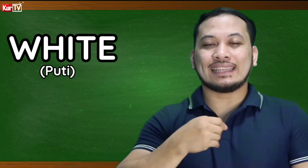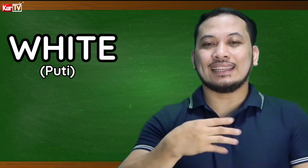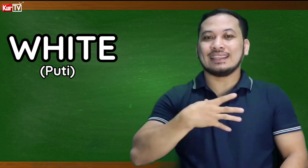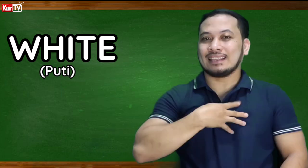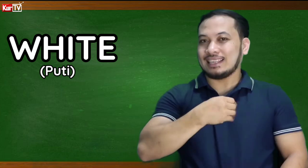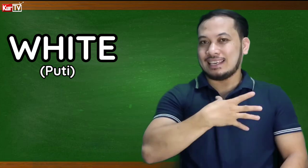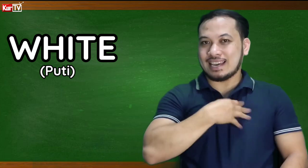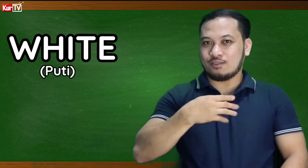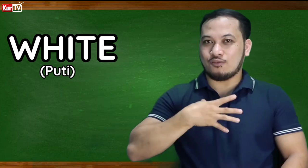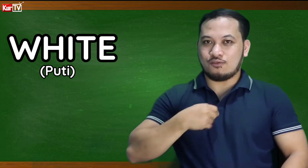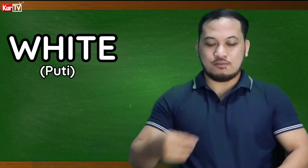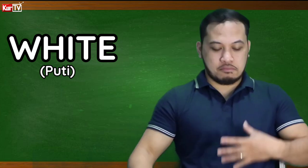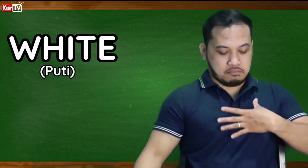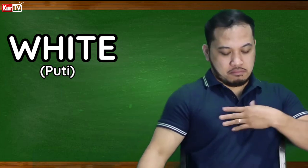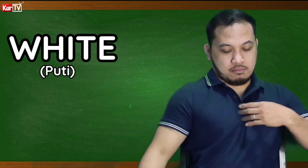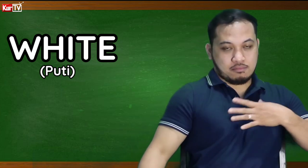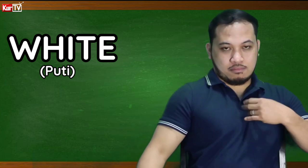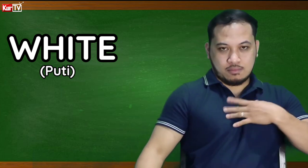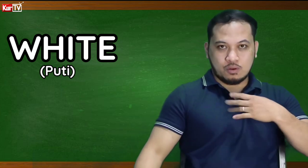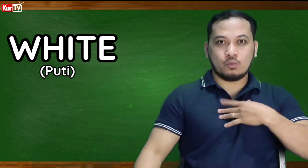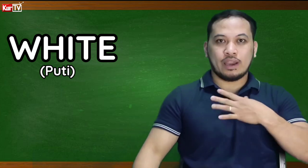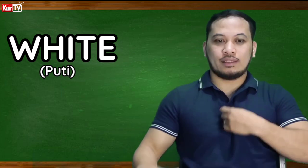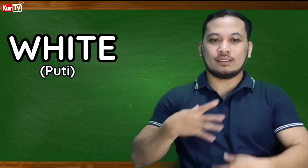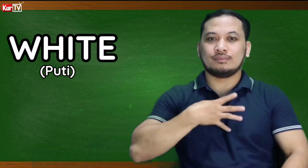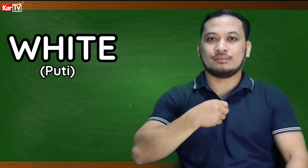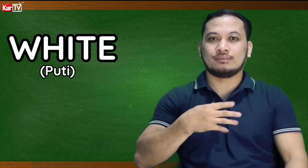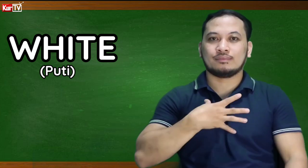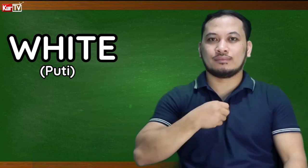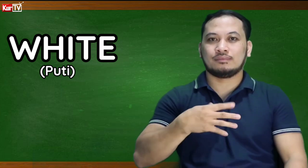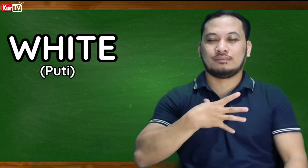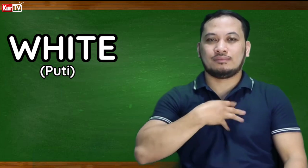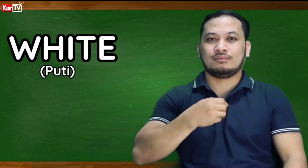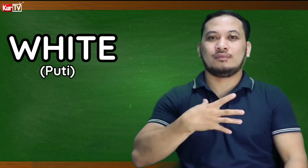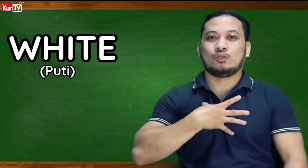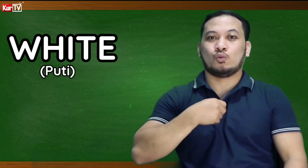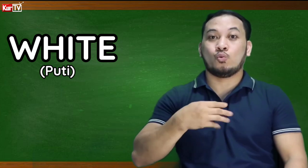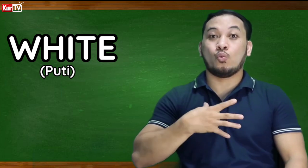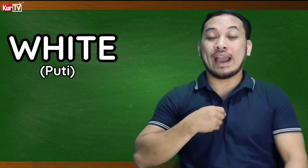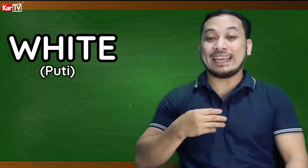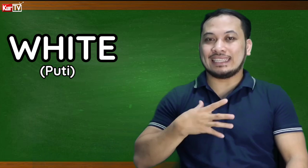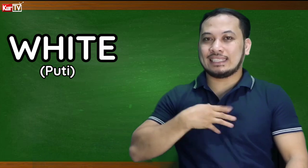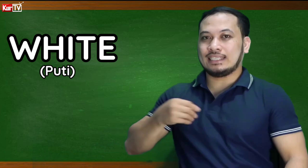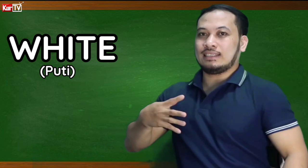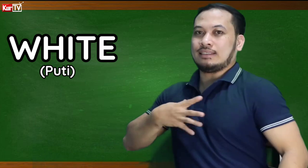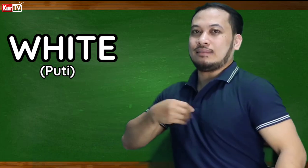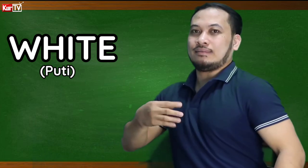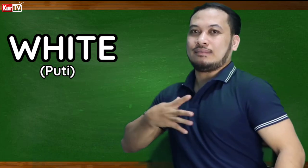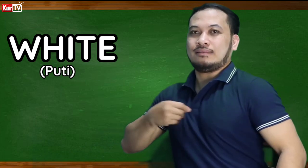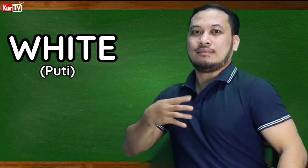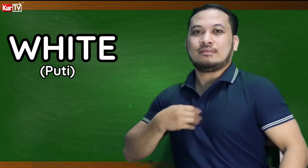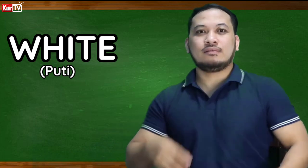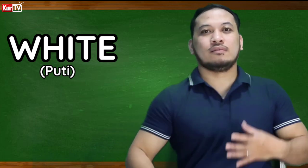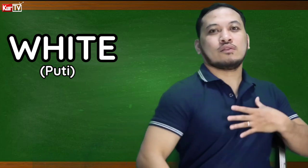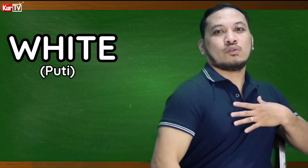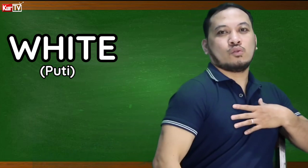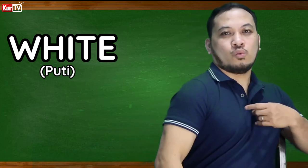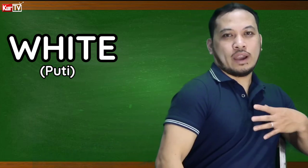yan oh white white white